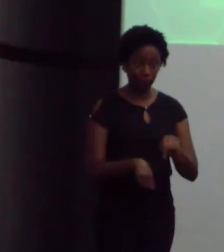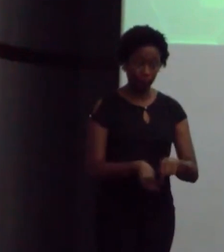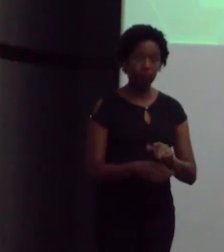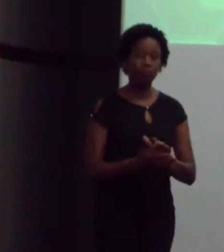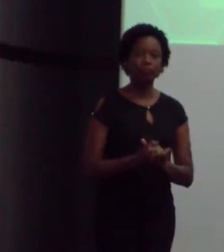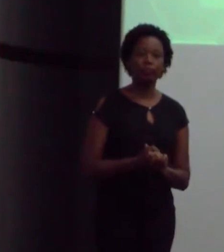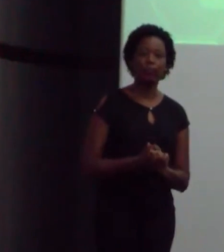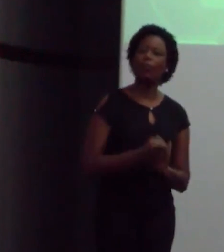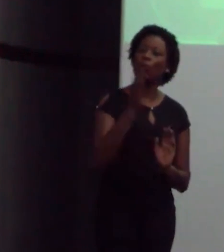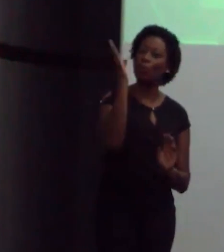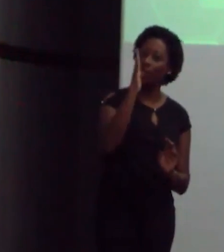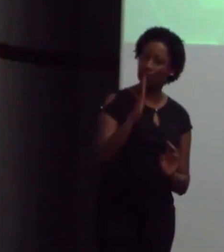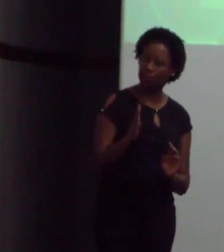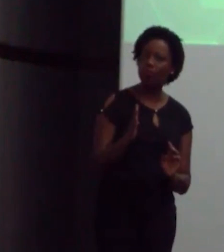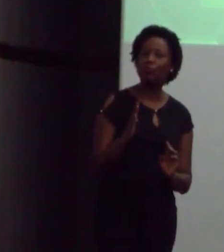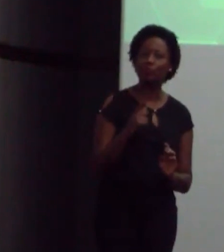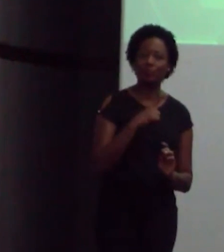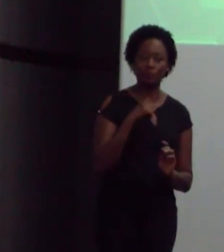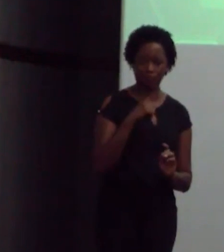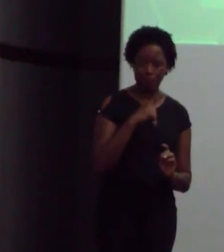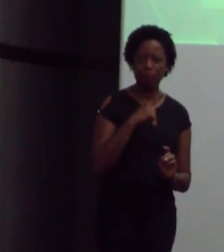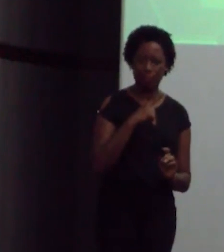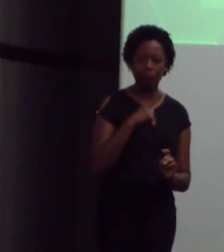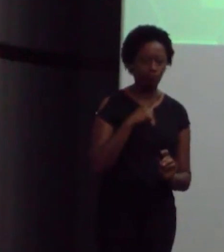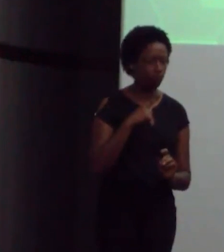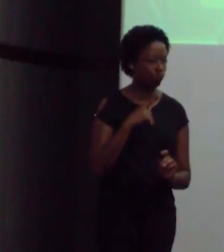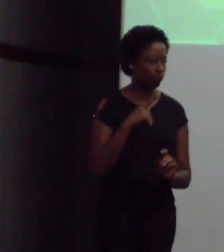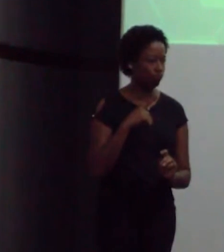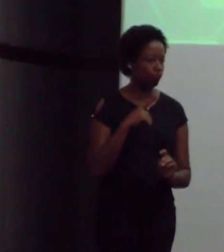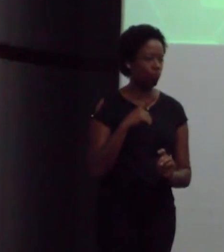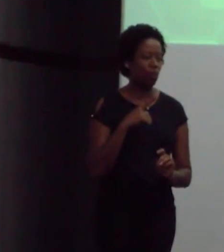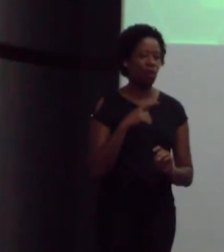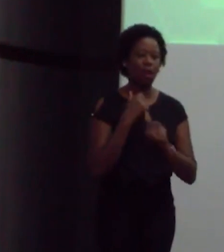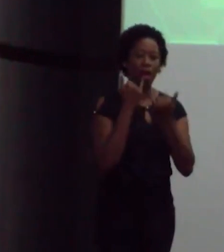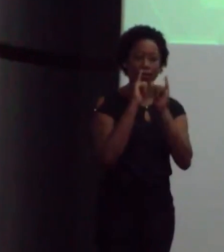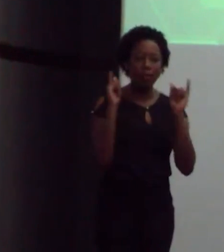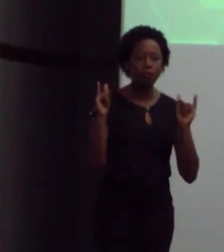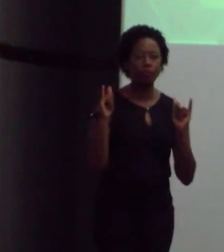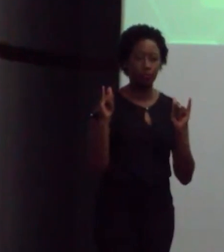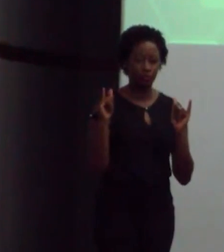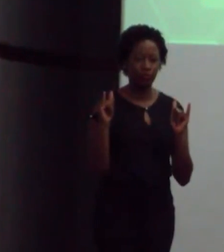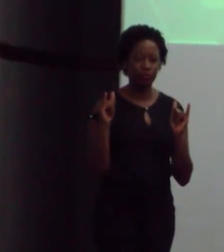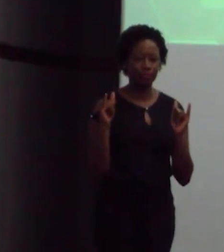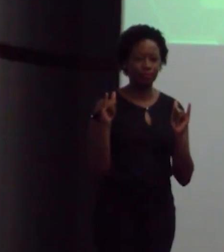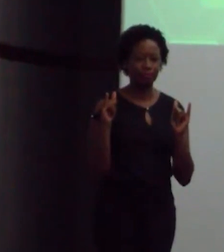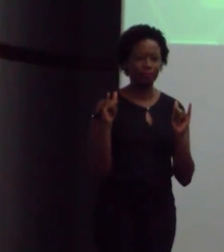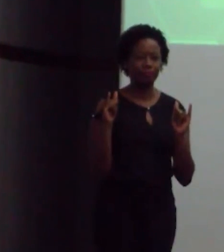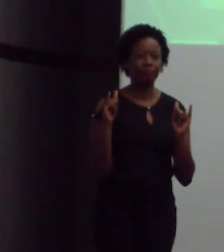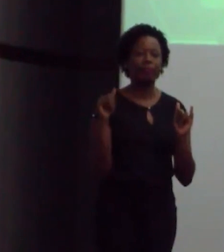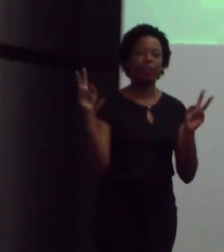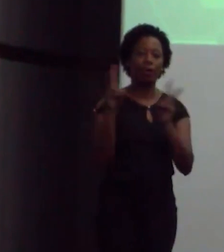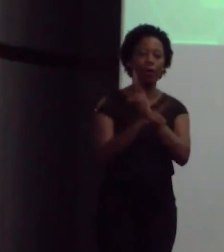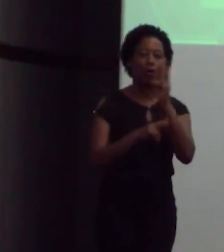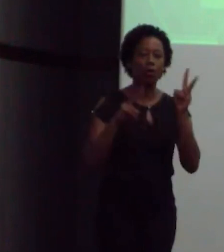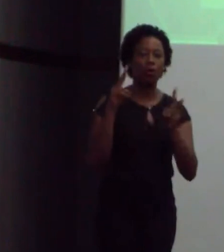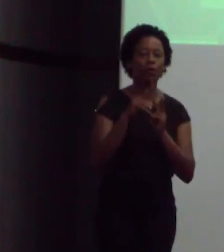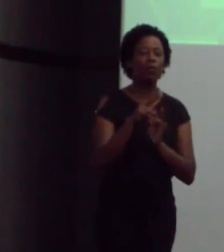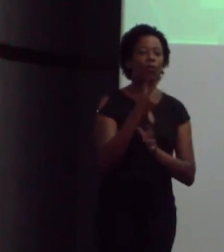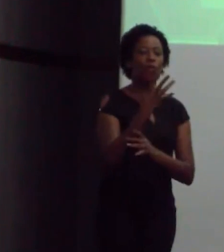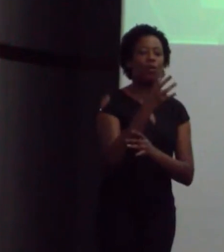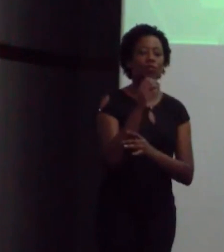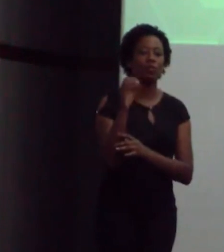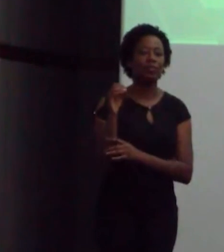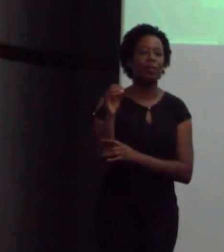O Brasil, só de potencial de energia eólica, onshore, tem 400